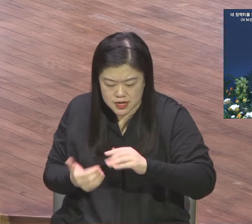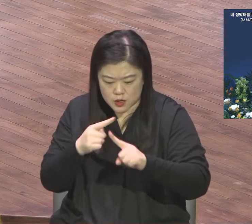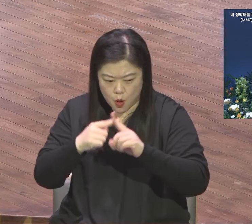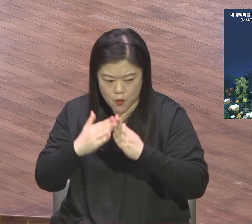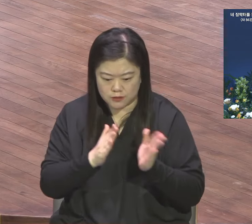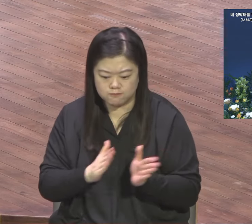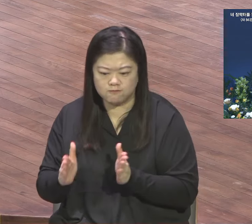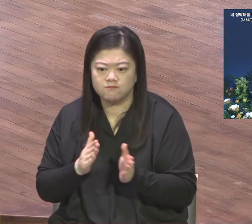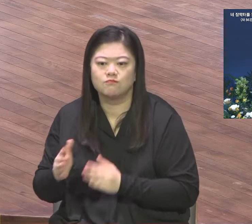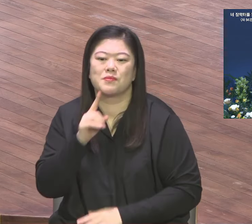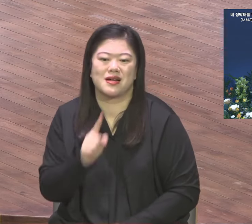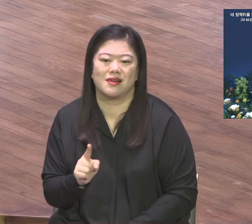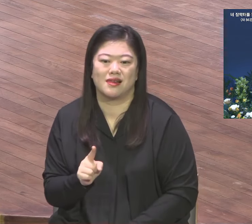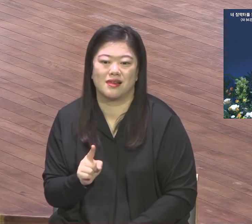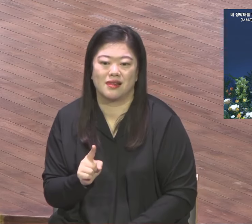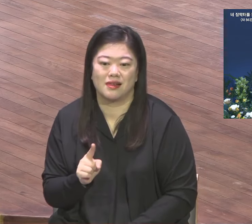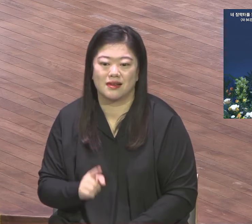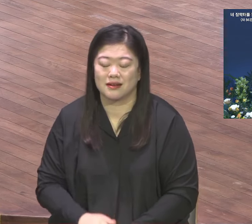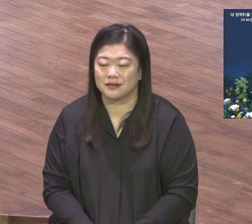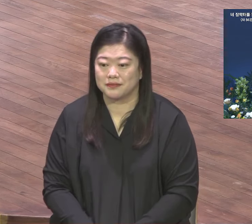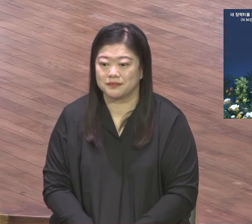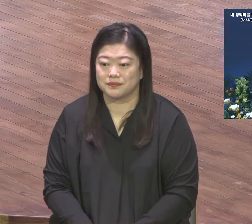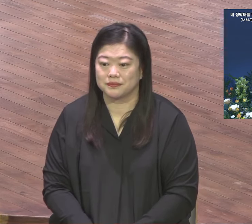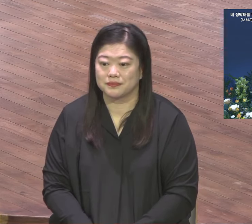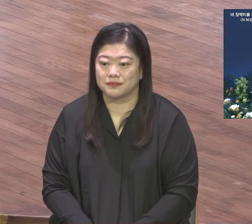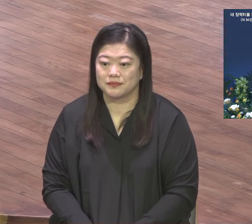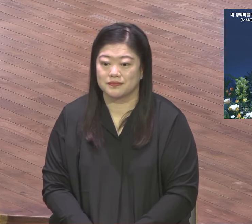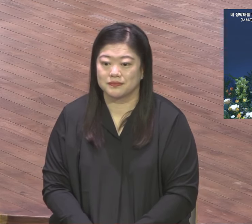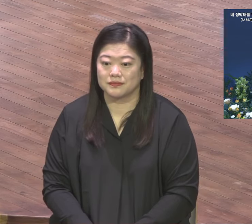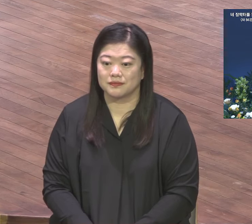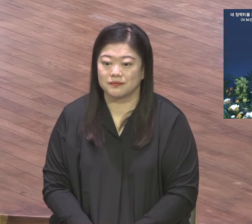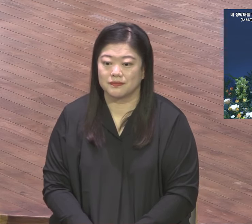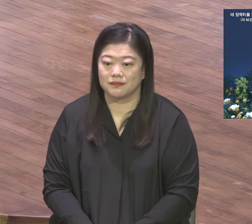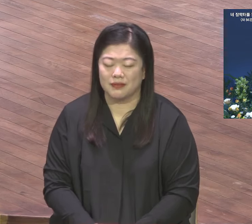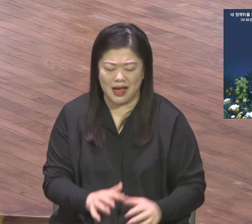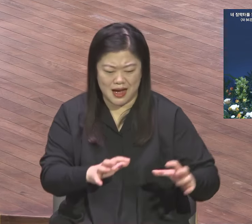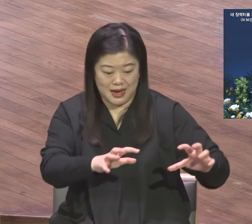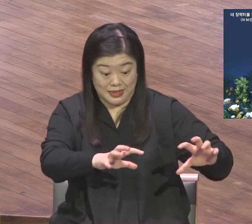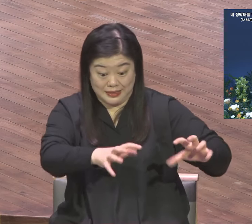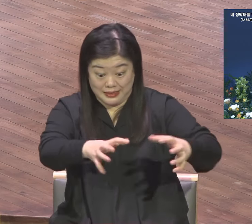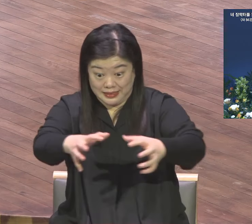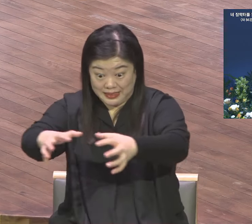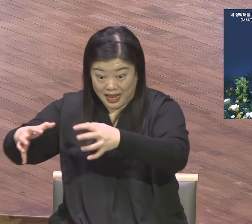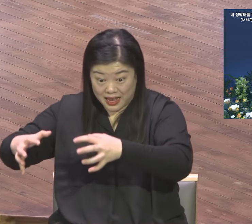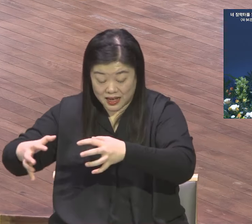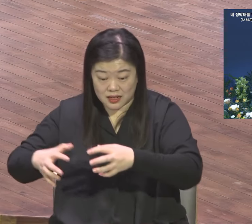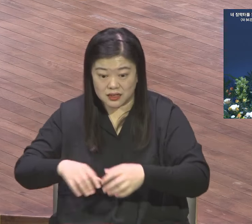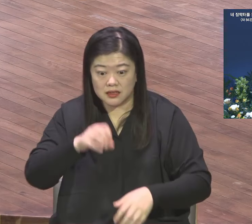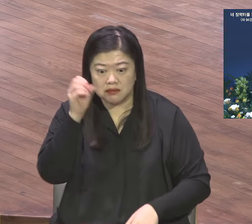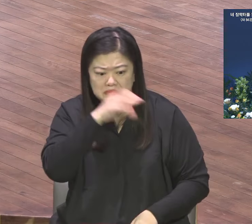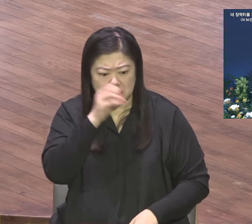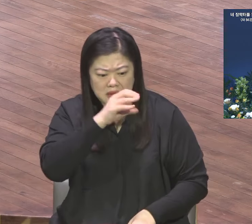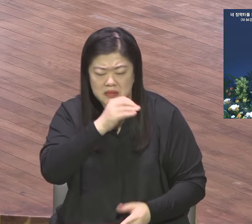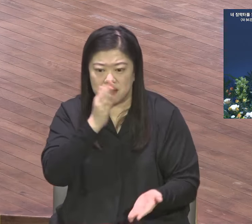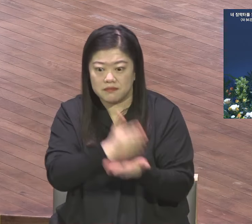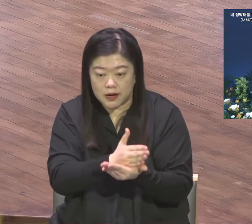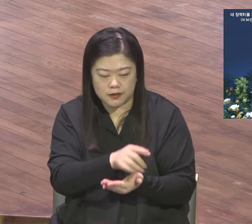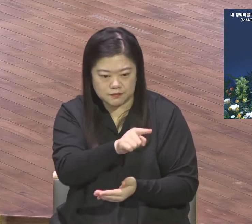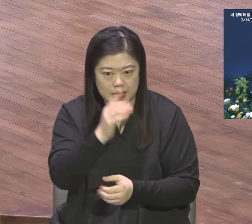여기 주고 있는 거예요. 열방을 하나님의 벽성의 장막터로 삶는 원대한 비전을 가지고 은약적